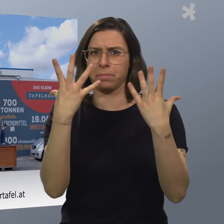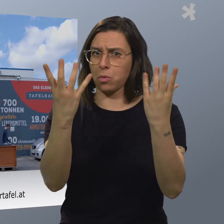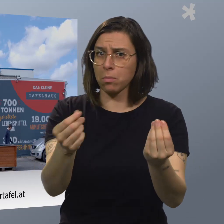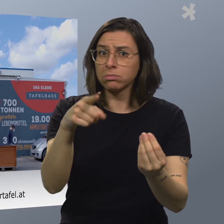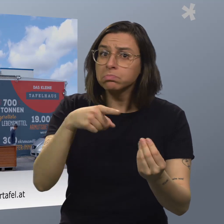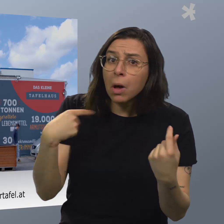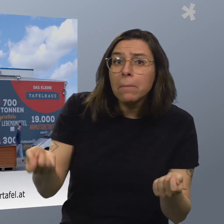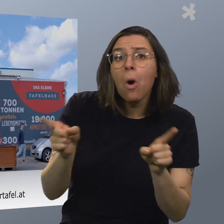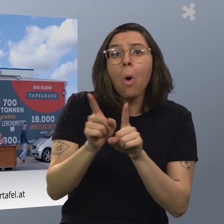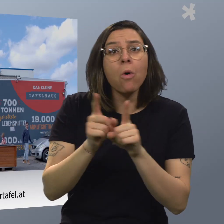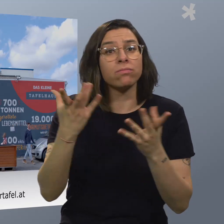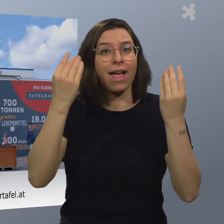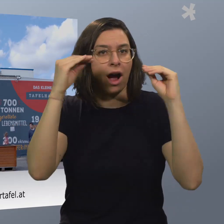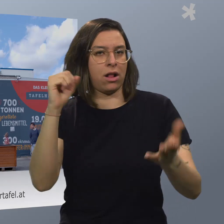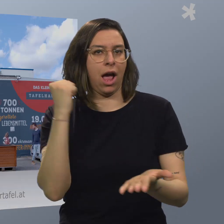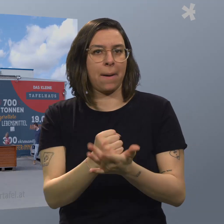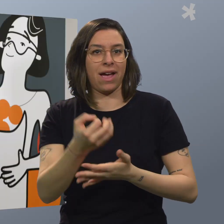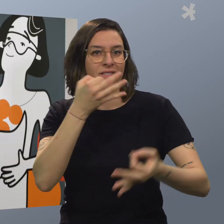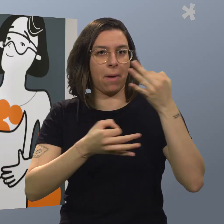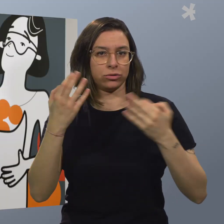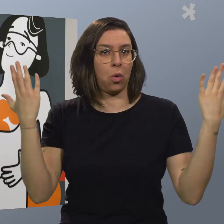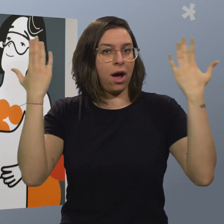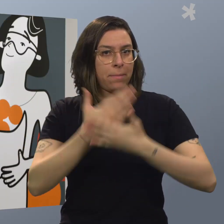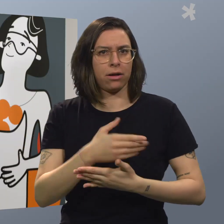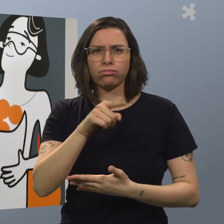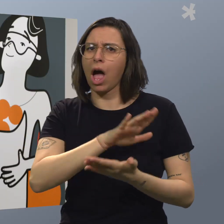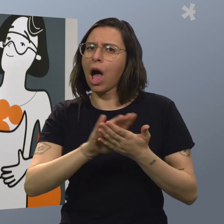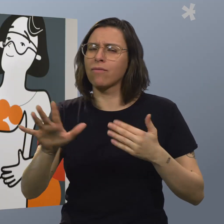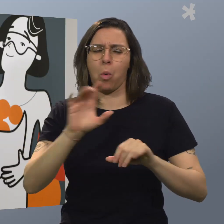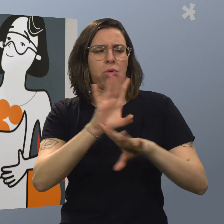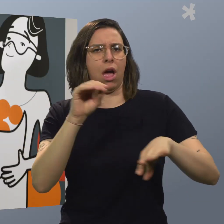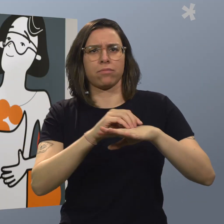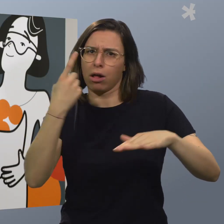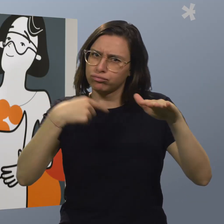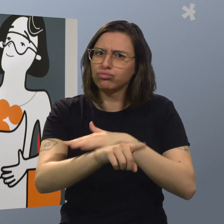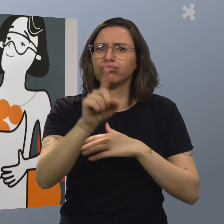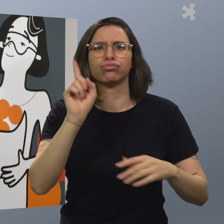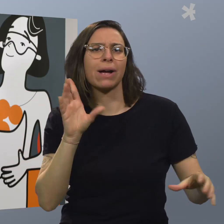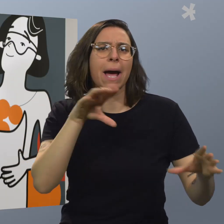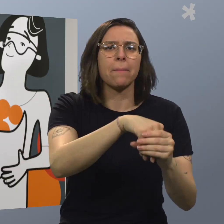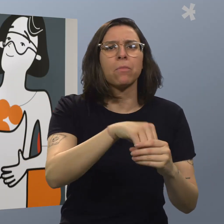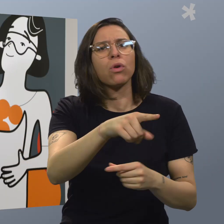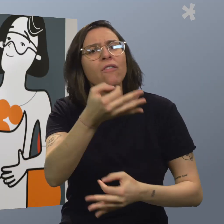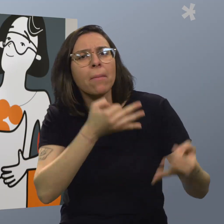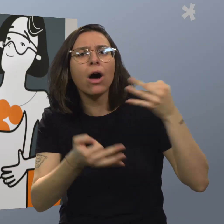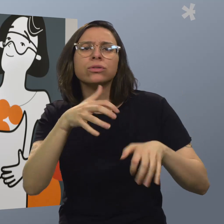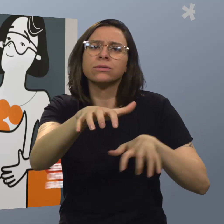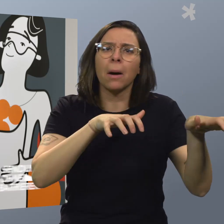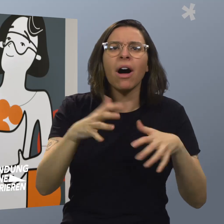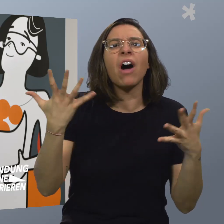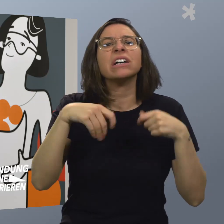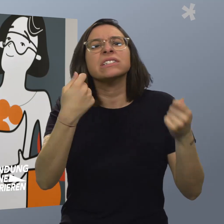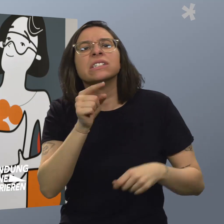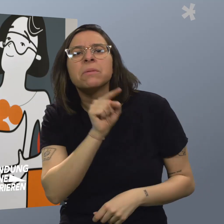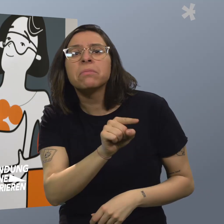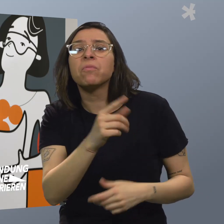Es gibt immer Ehrenamt-Info-Abende, wo man ganz unverbindlich teilnehmen kann und sich informieren kann, was